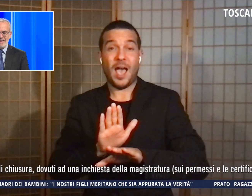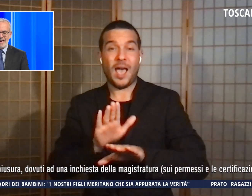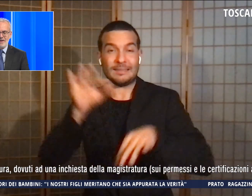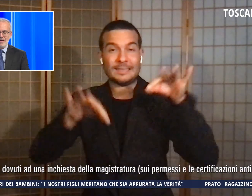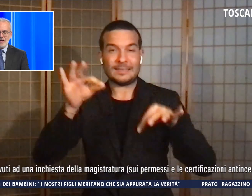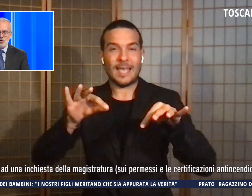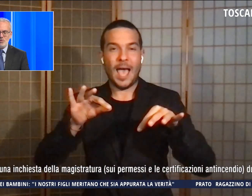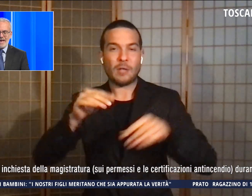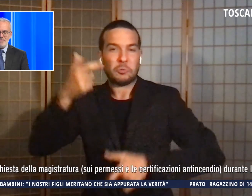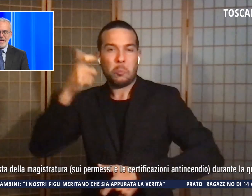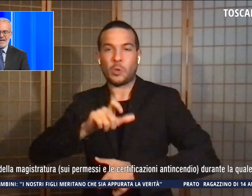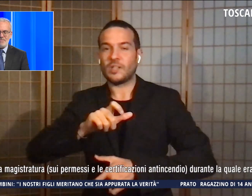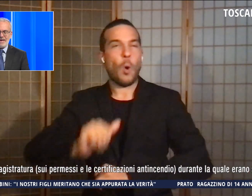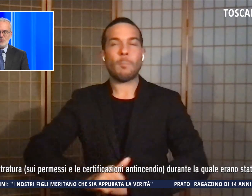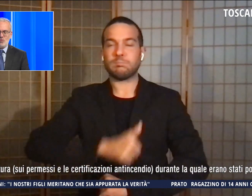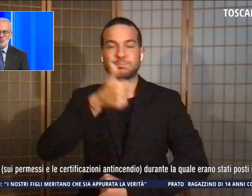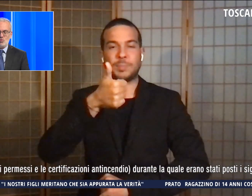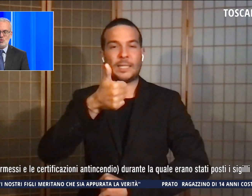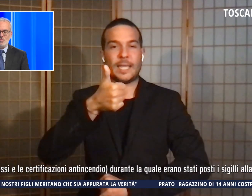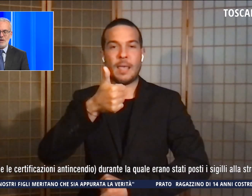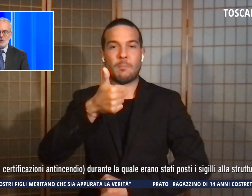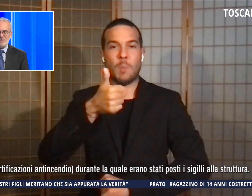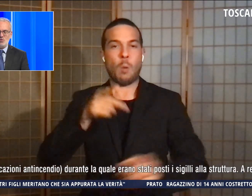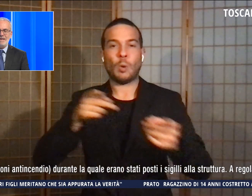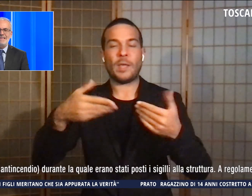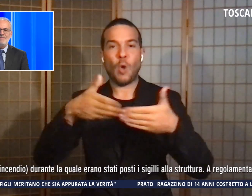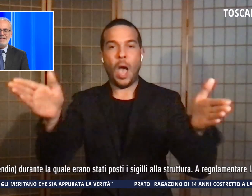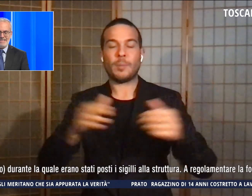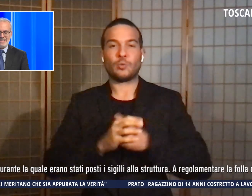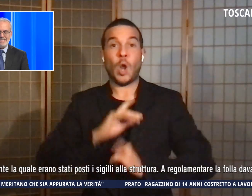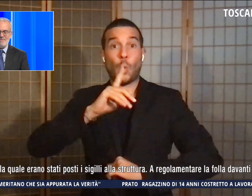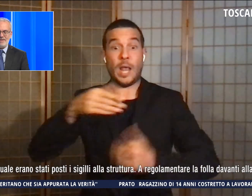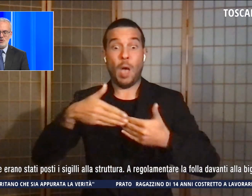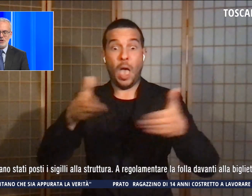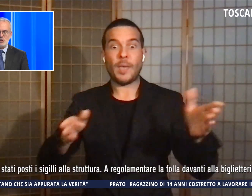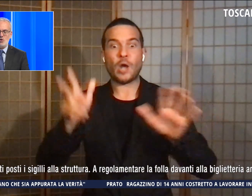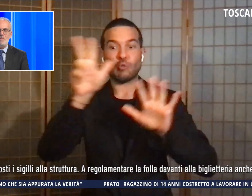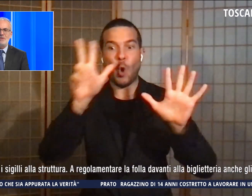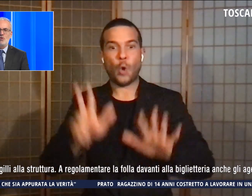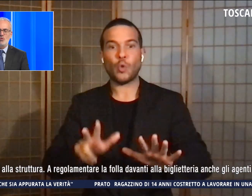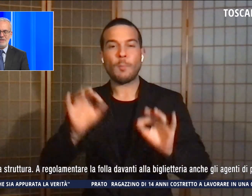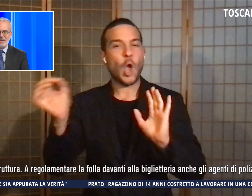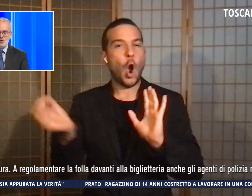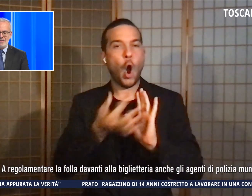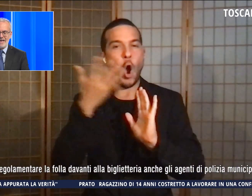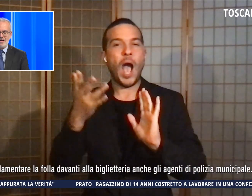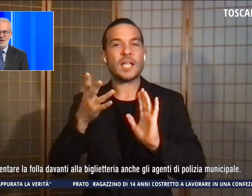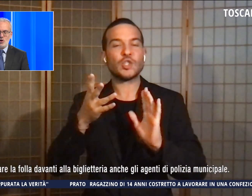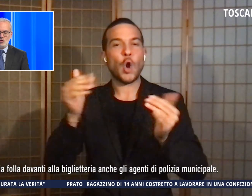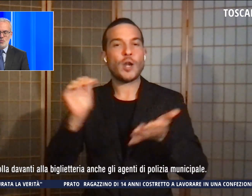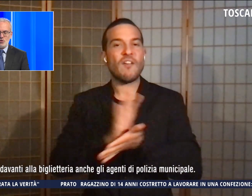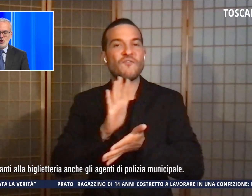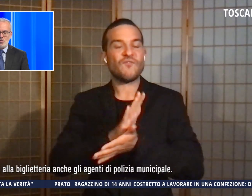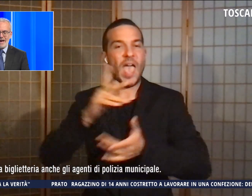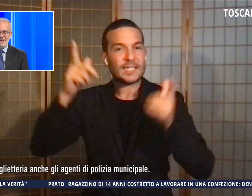biglietteria. Il Guglielmi ha riaperto ad ottobre in occasione della festa di San Francesco, patrono della città,